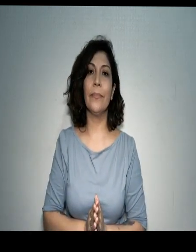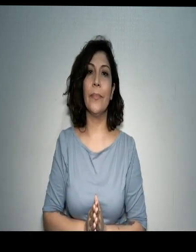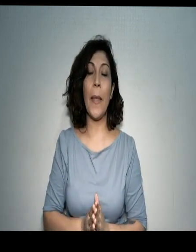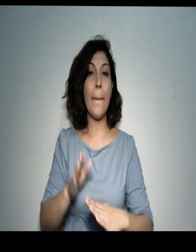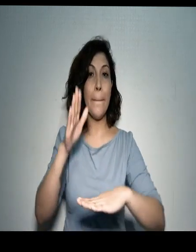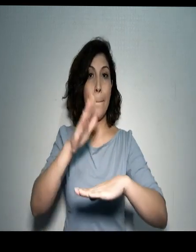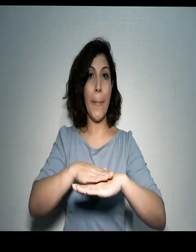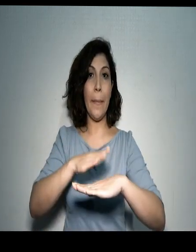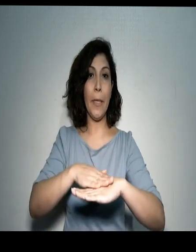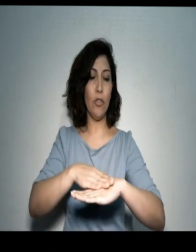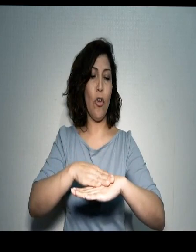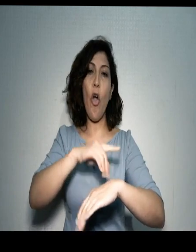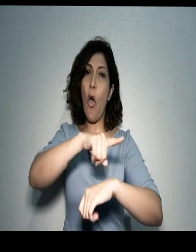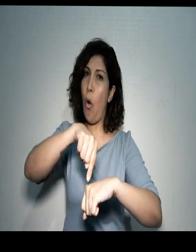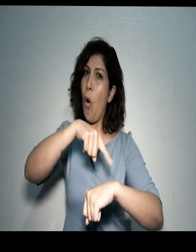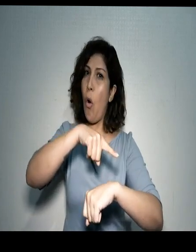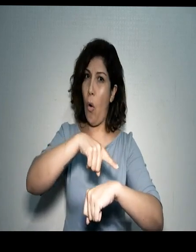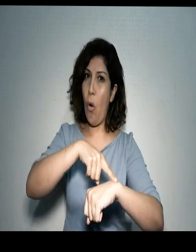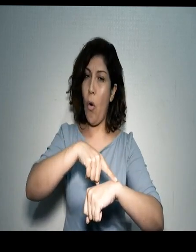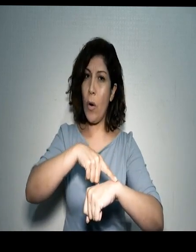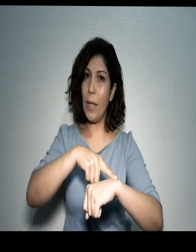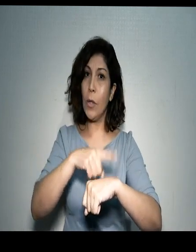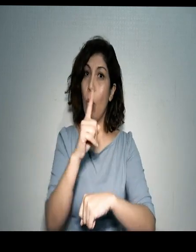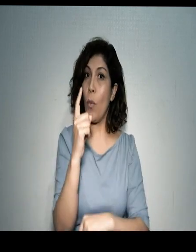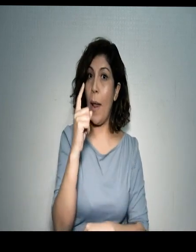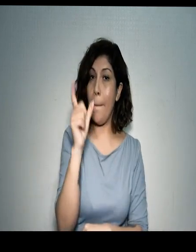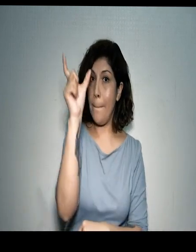Permiso temporal individual.